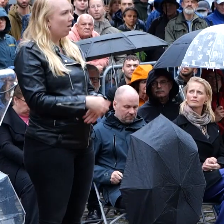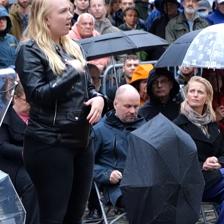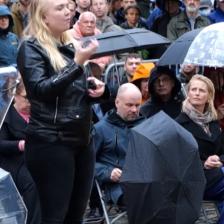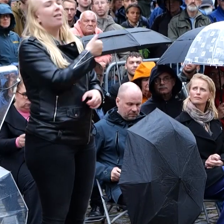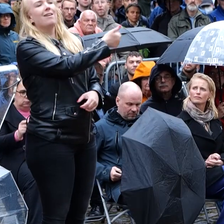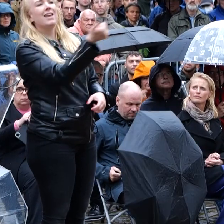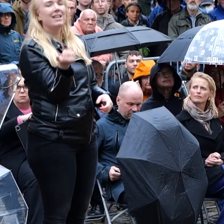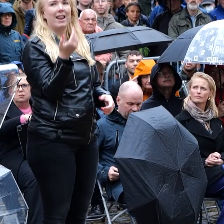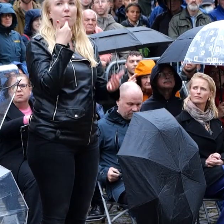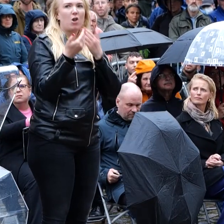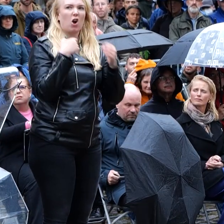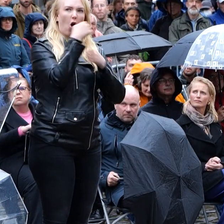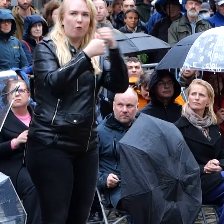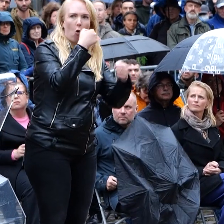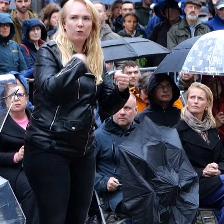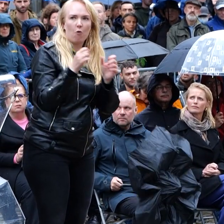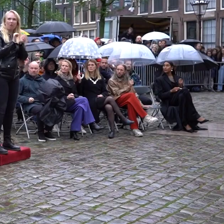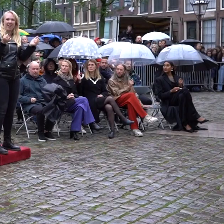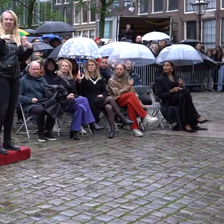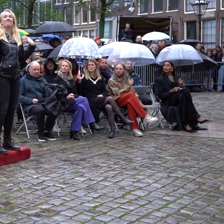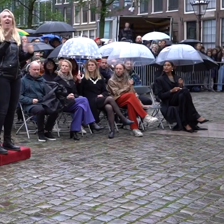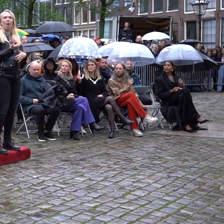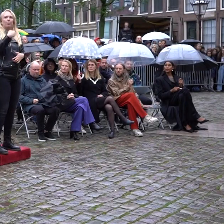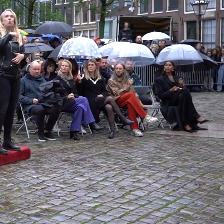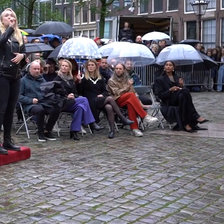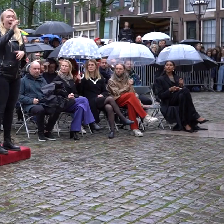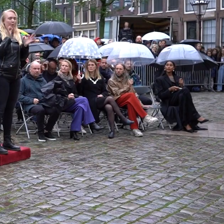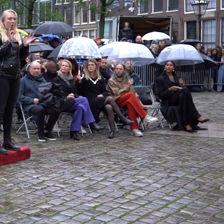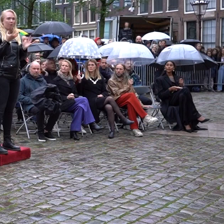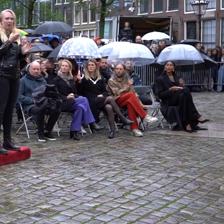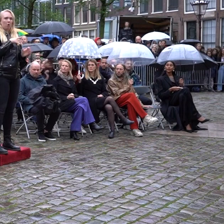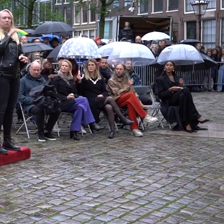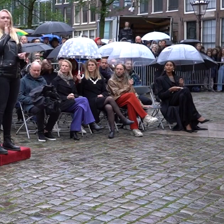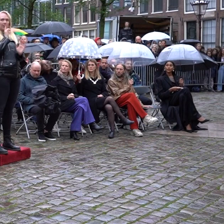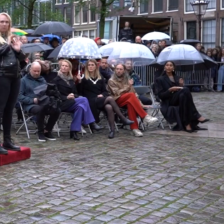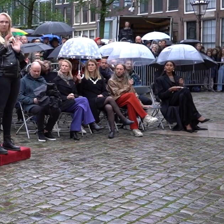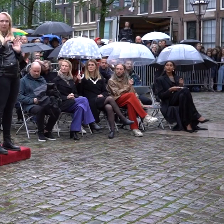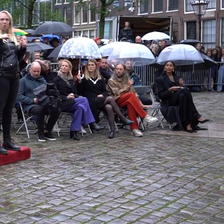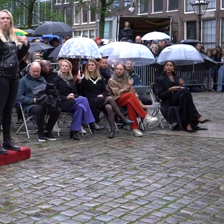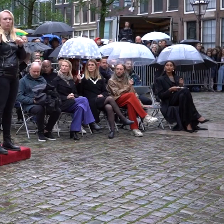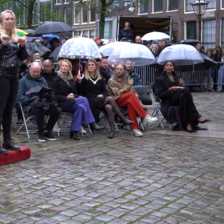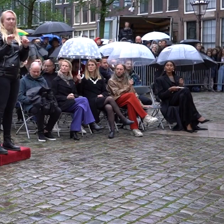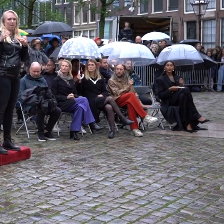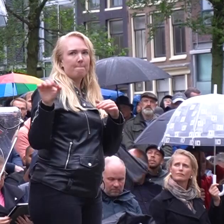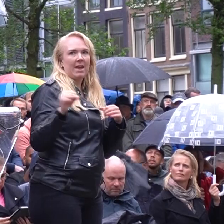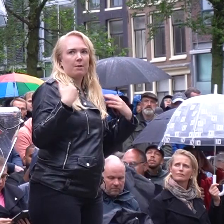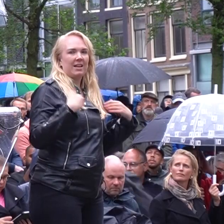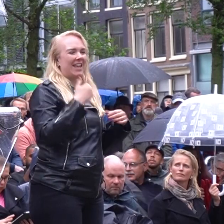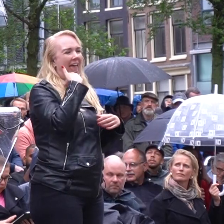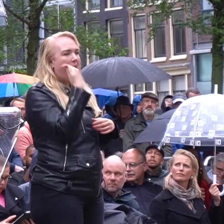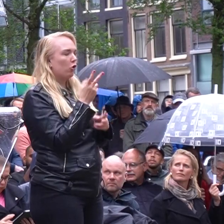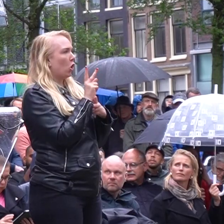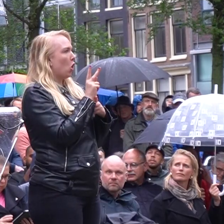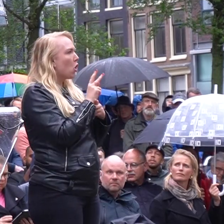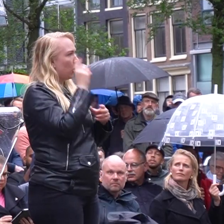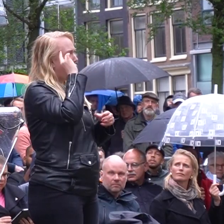iedereen bedanken die heeft gevochten voor de vrijheid die wij nu hebben. Maar ik wil vandaag ook stilstaan bij onze medemens van elke kleur, geloof en